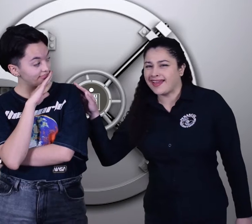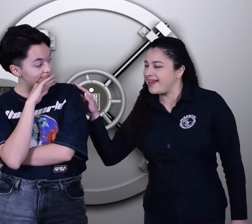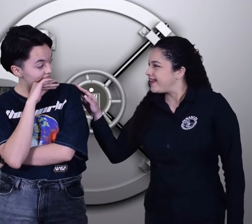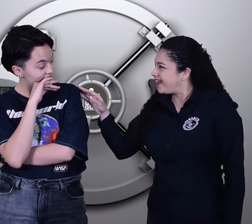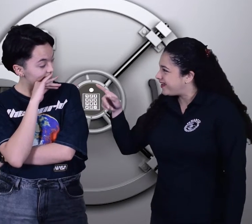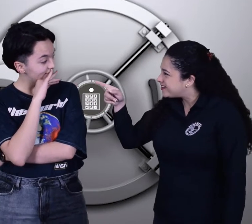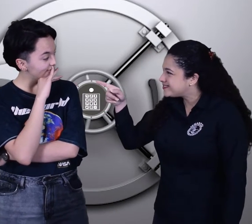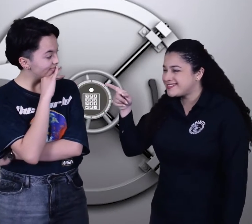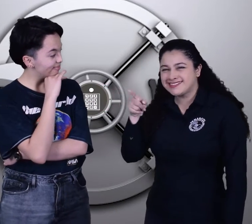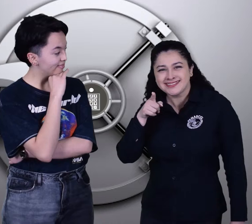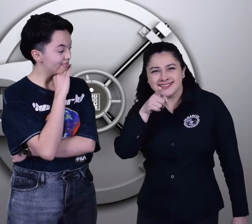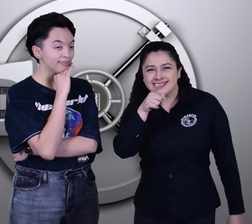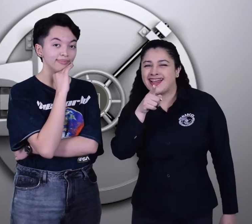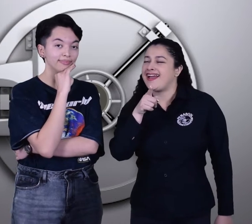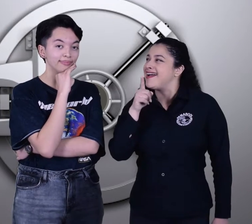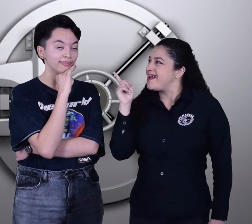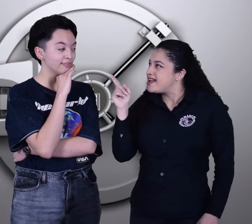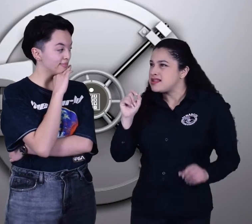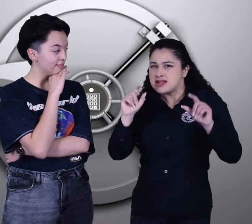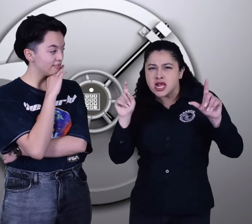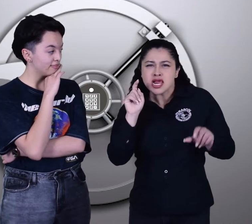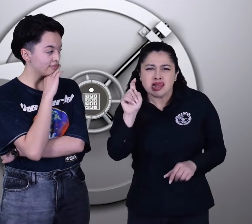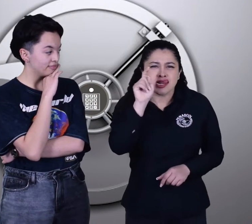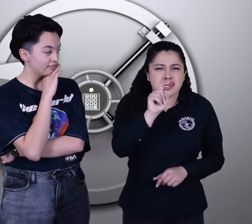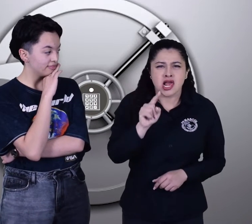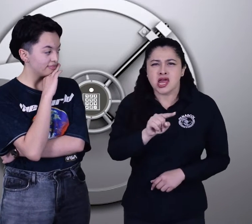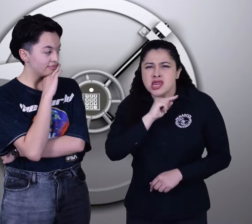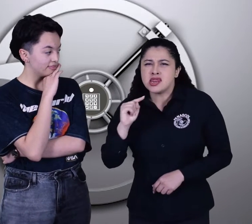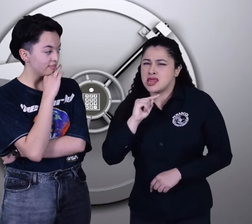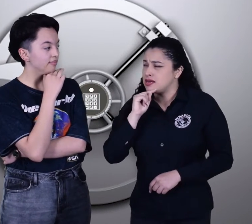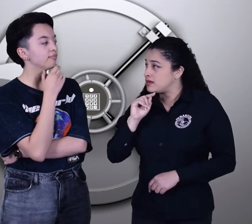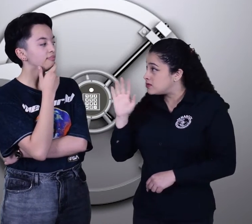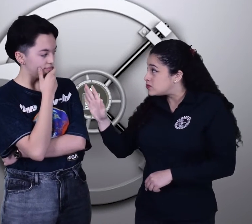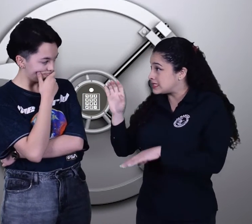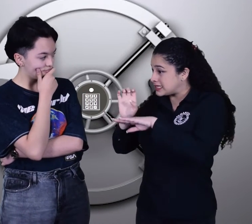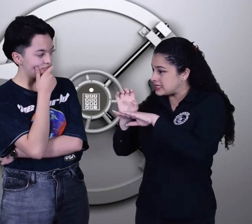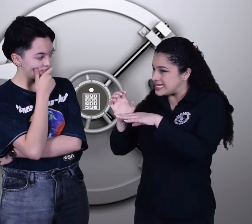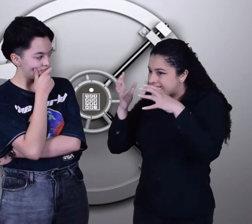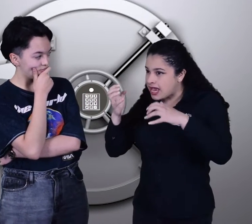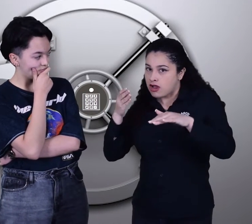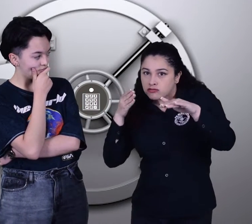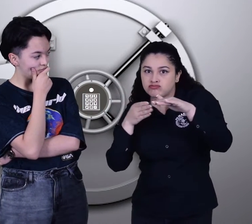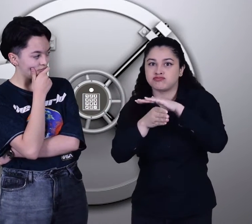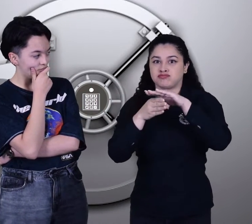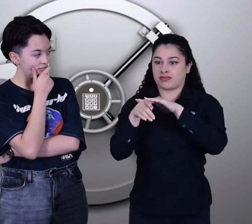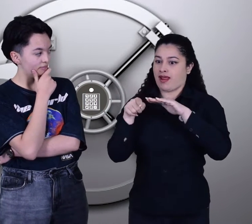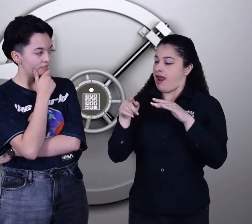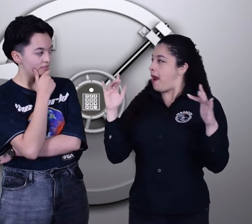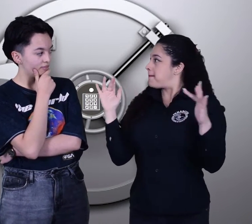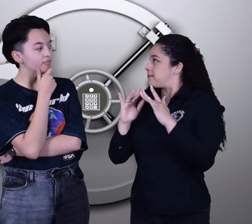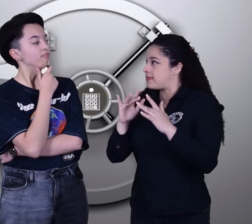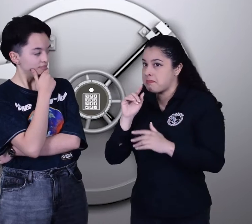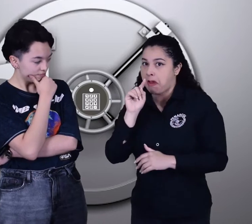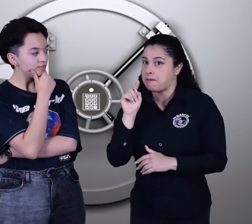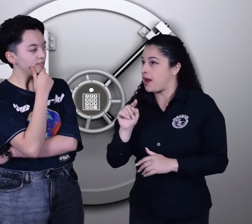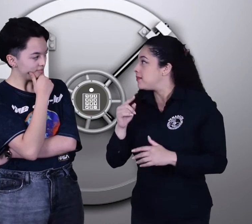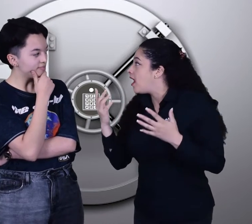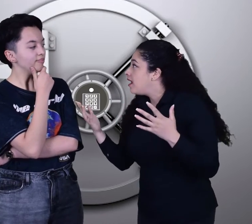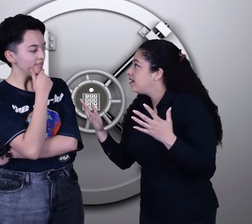Veo que está interesado en entrar por los intentos que está realizando. ¿Usted como entidad quiere saber la clave para abrir la puerta